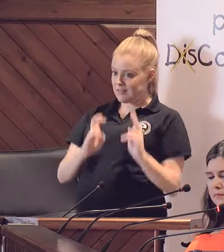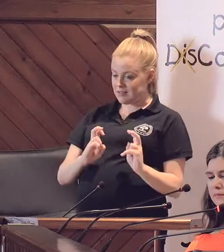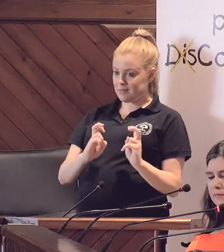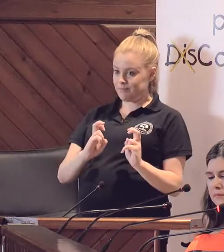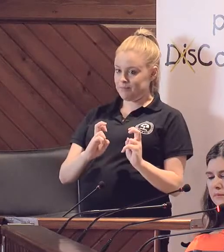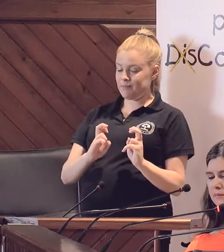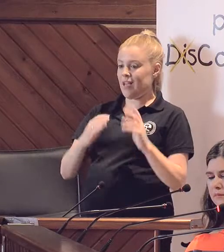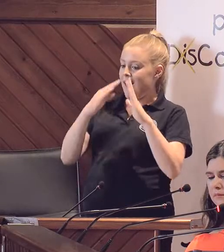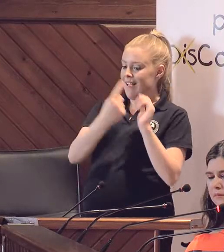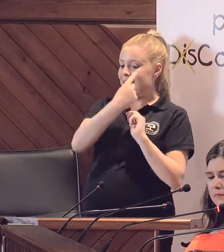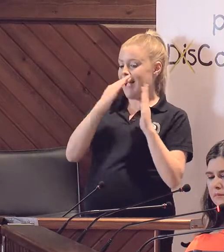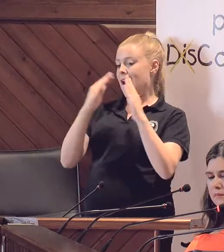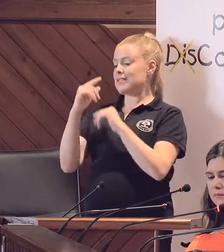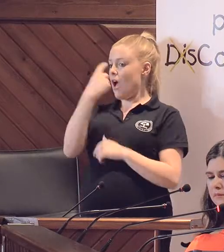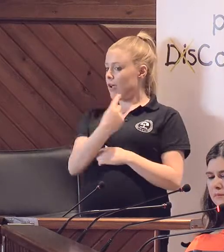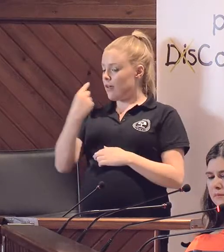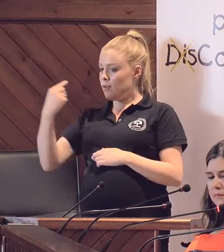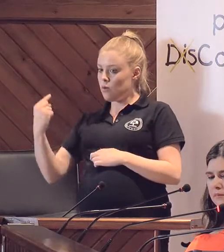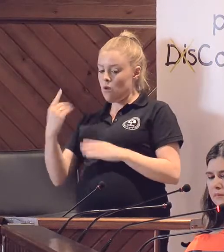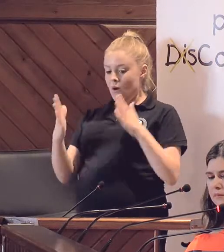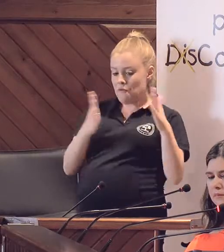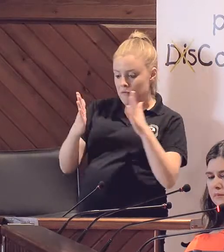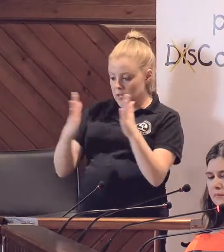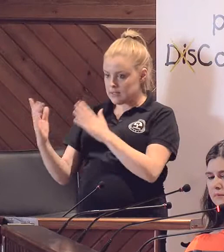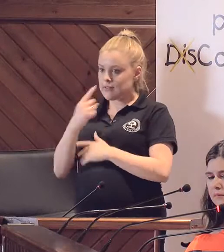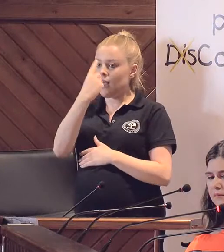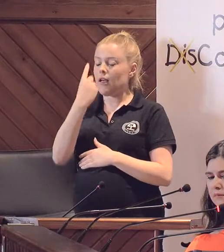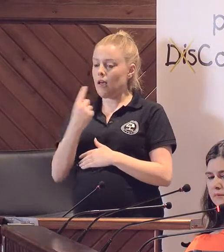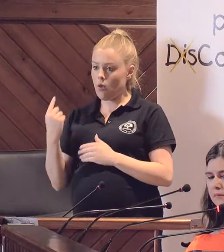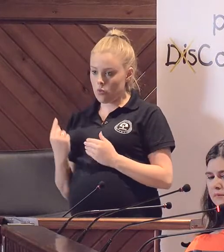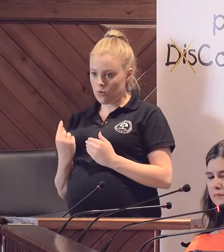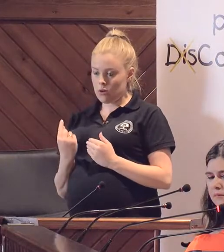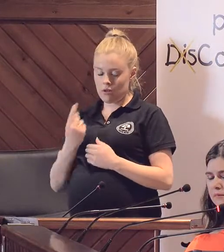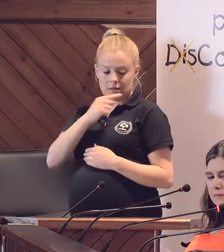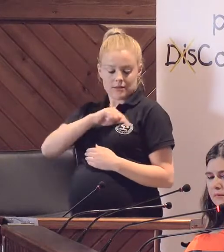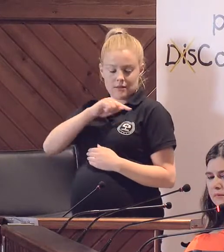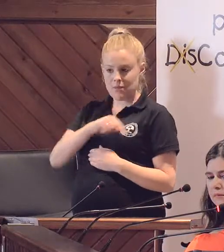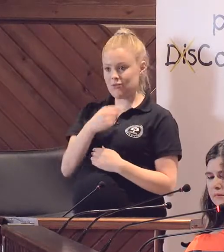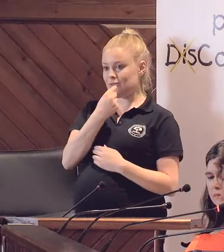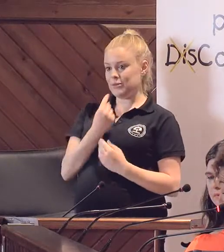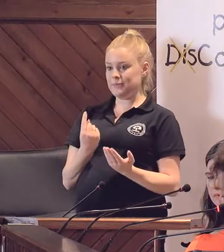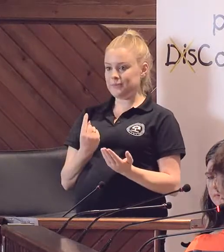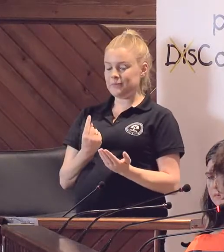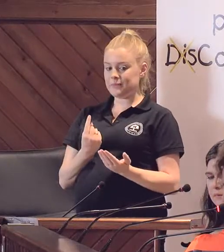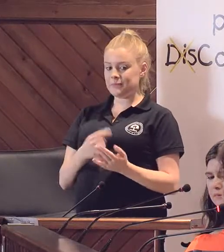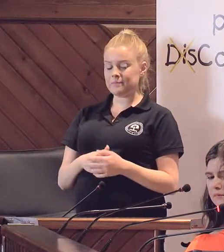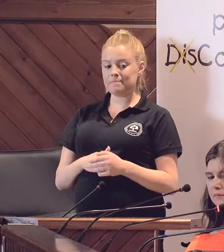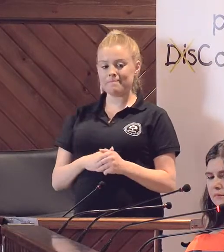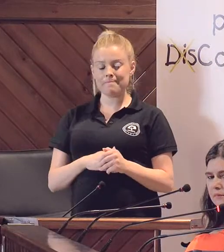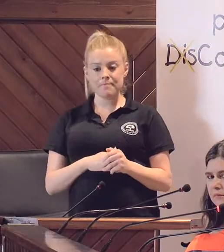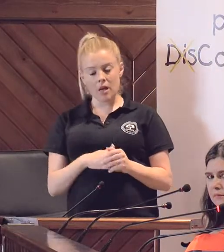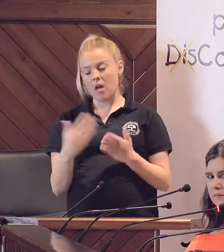la que habita en cada casa, en cada fase, en cada emoción. Se habla de la